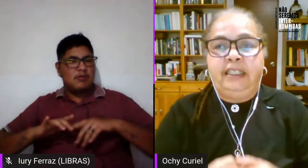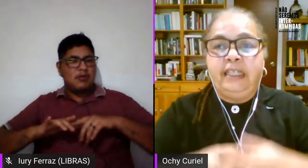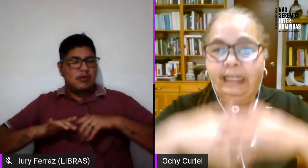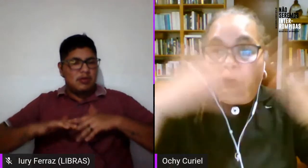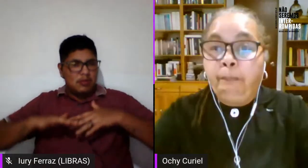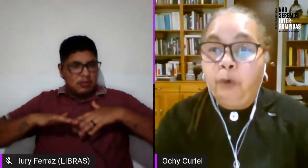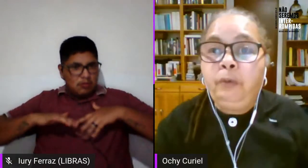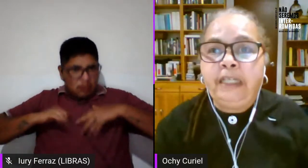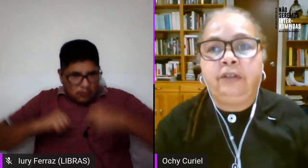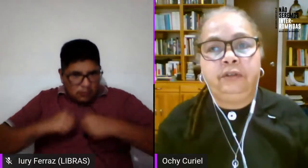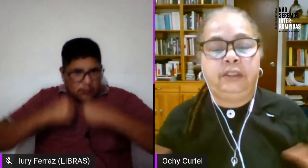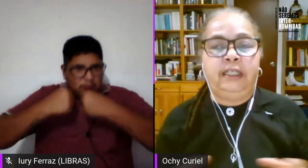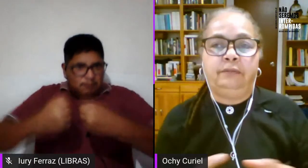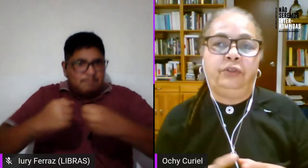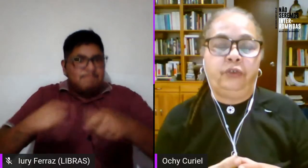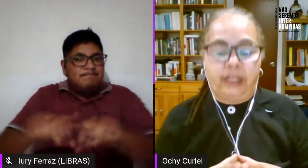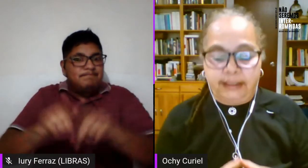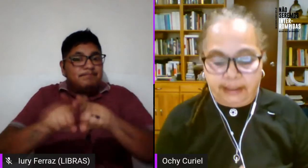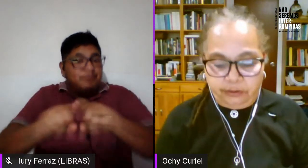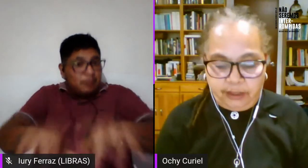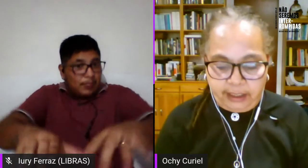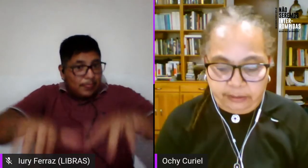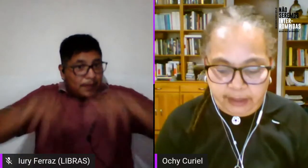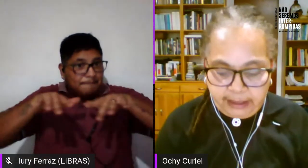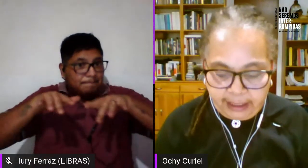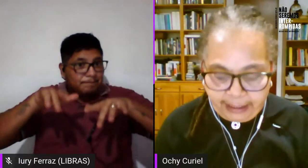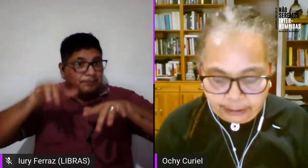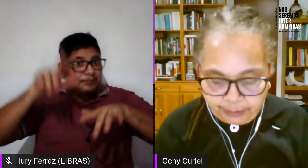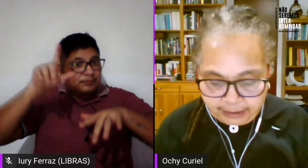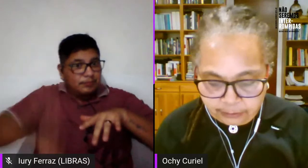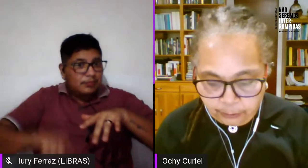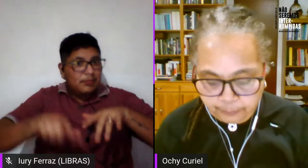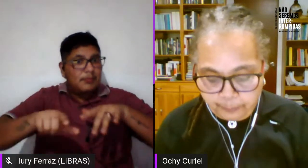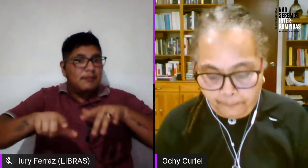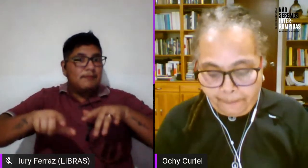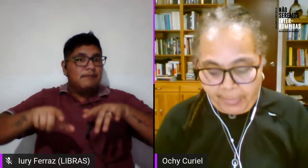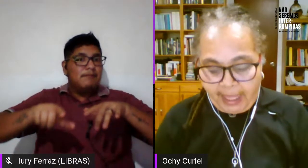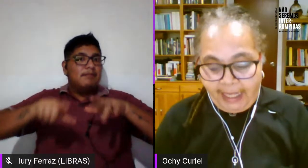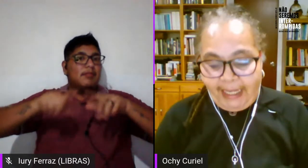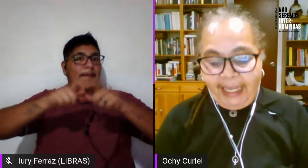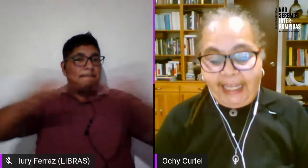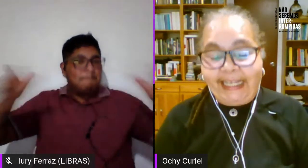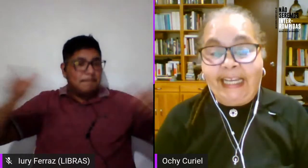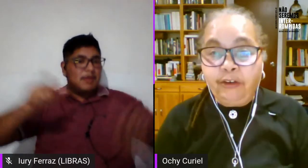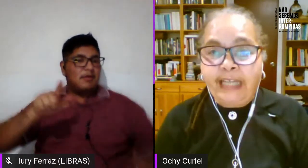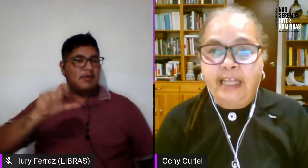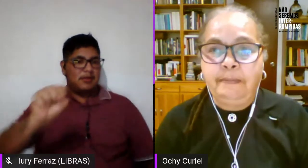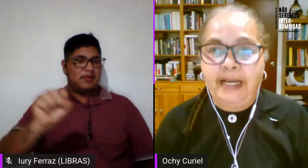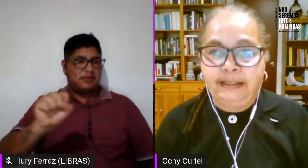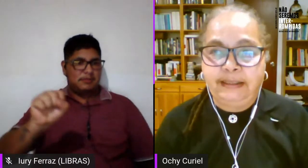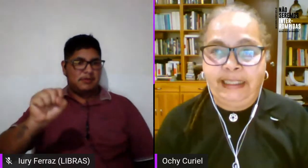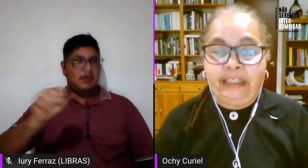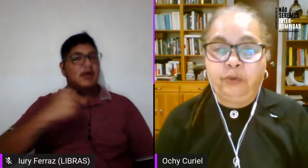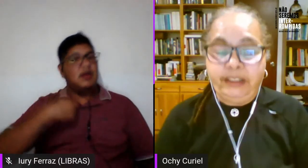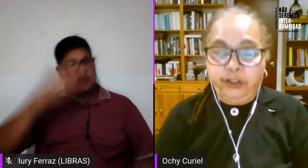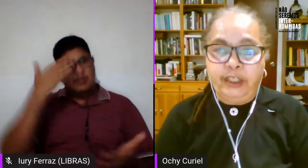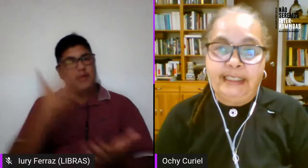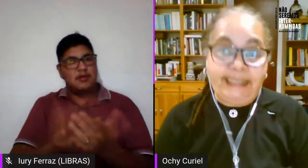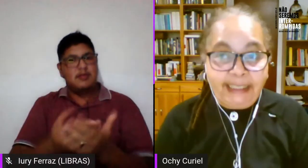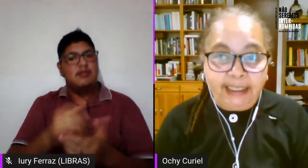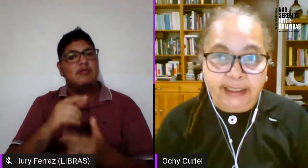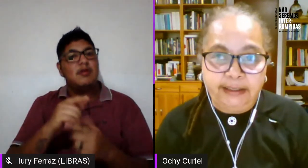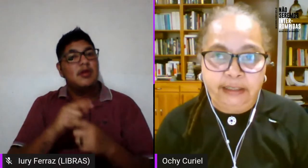y en lo público digamos de lo que ha sido las rebeldías lésbicas creo que además el